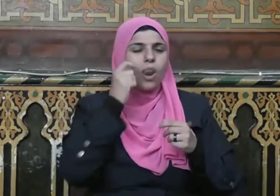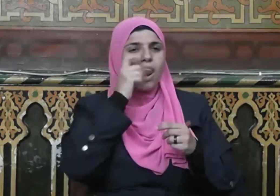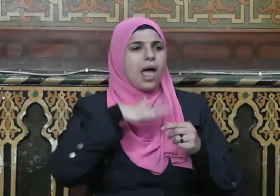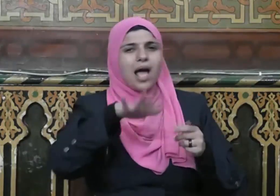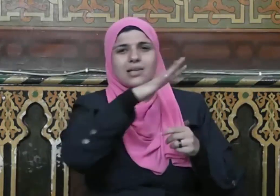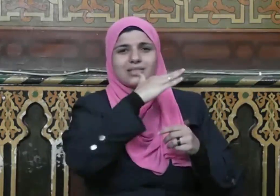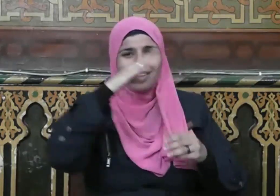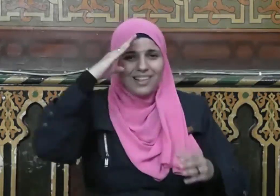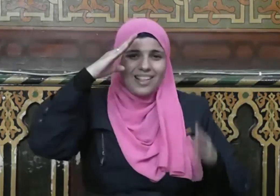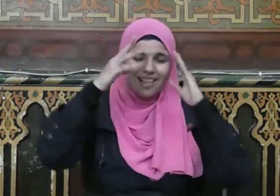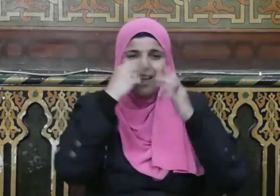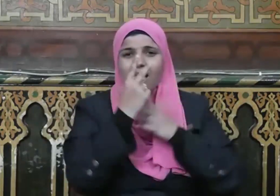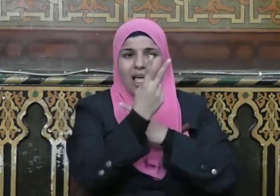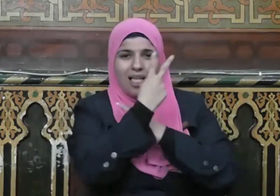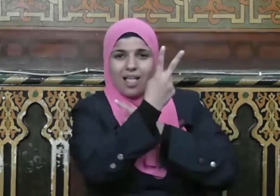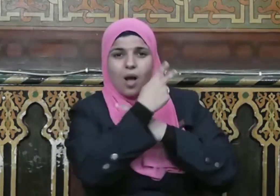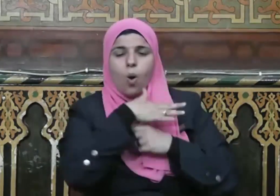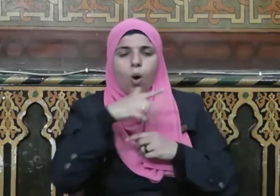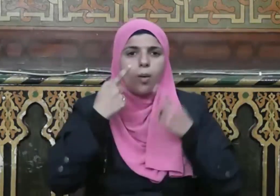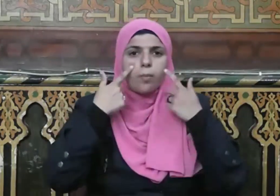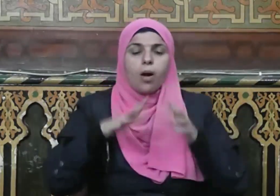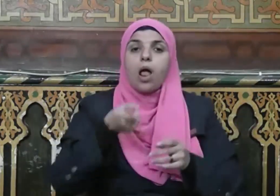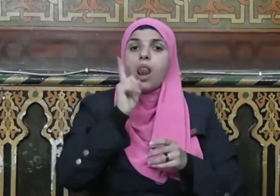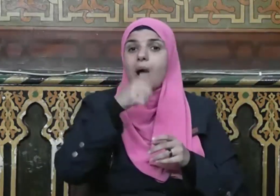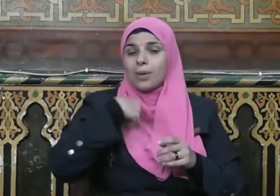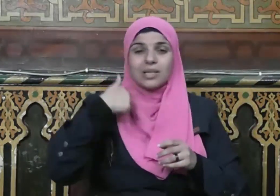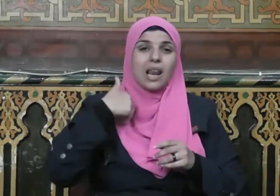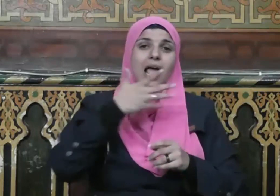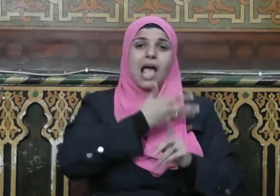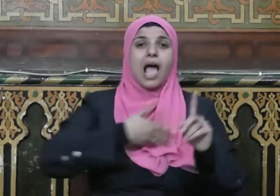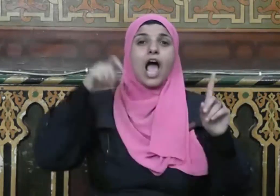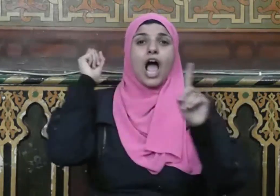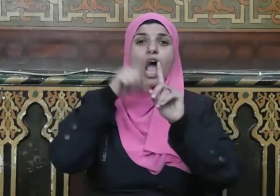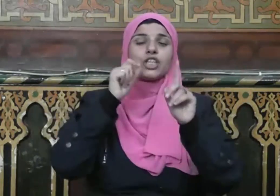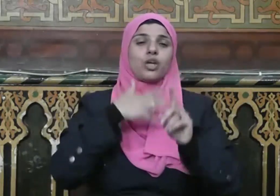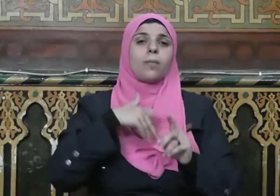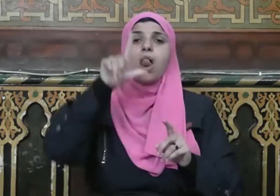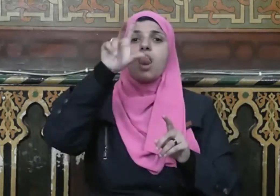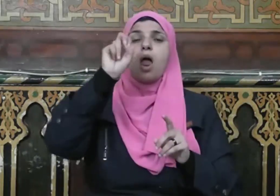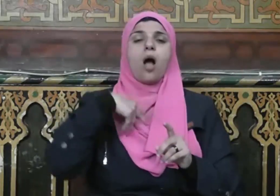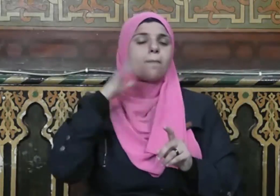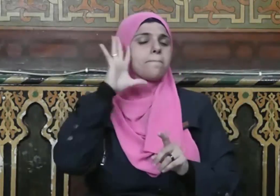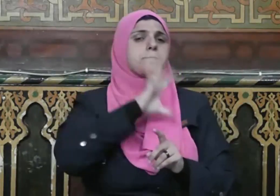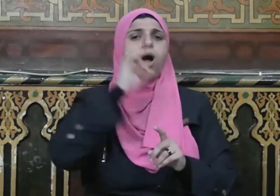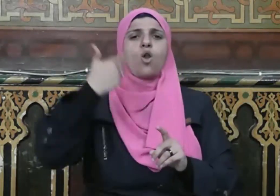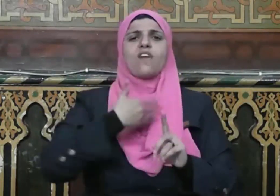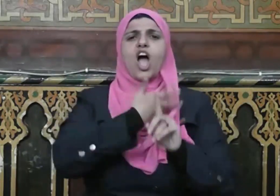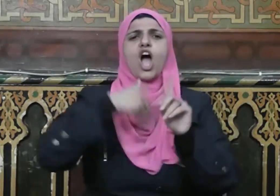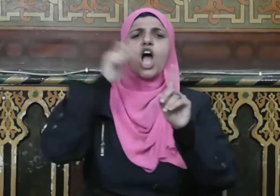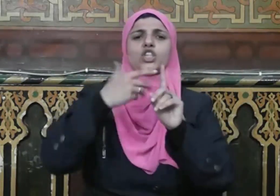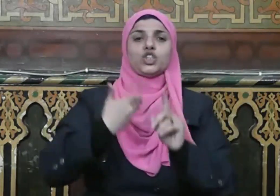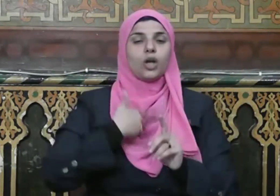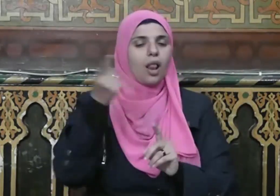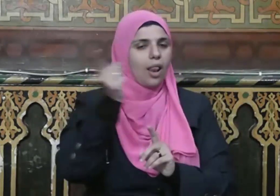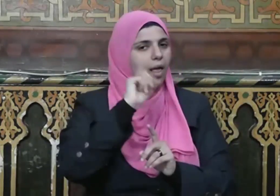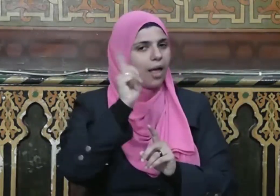فليس الحج لقبا يناله المرء ولا سببا للمفاخرة